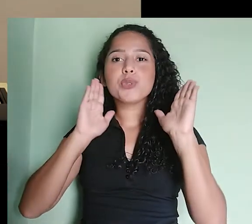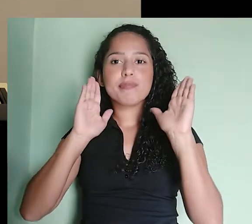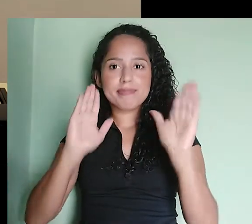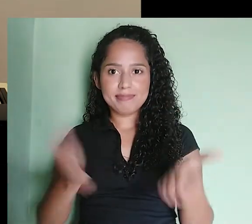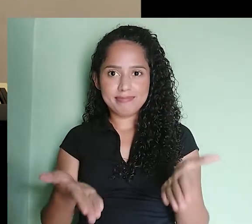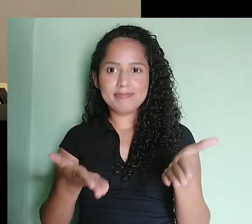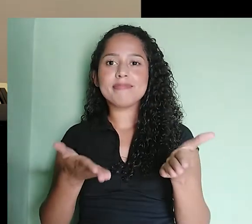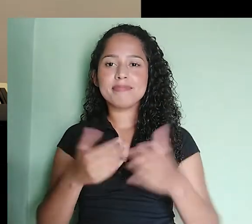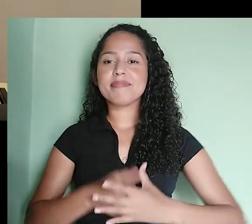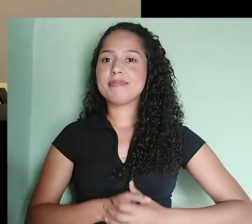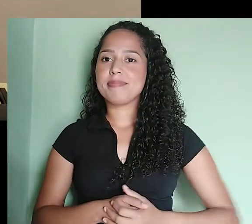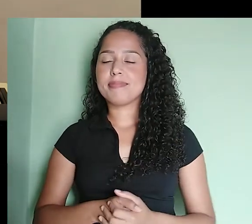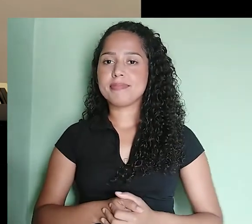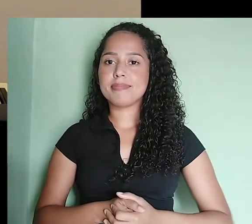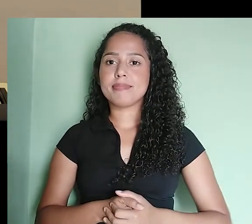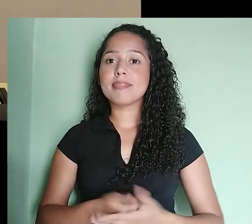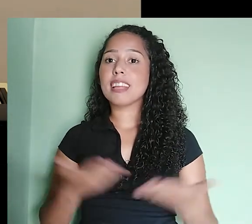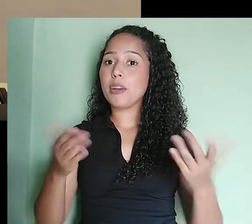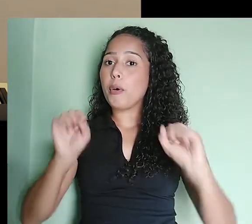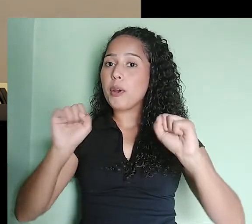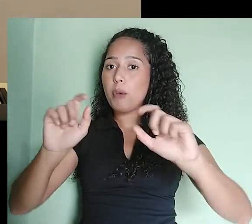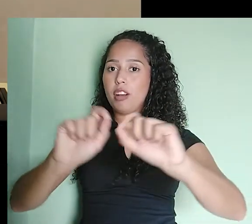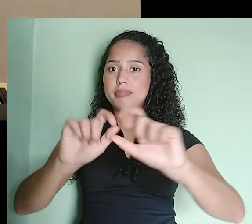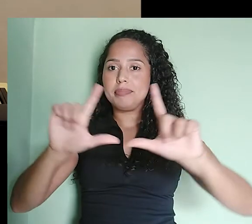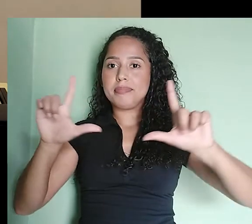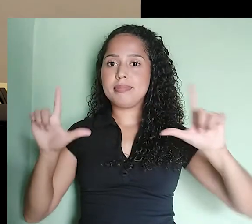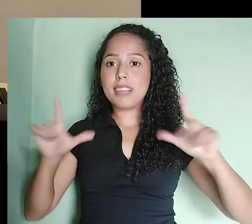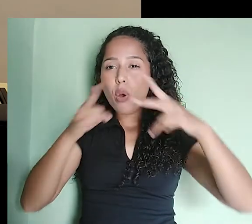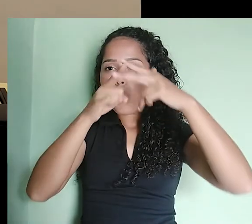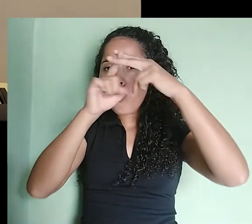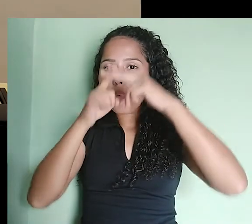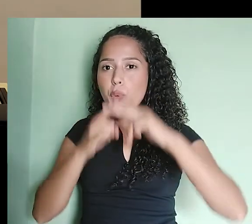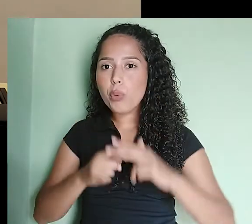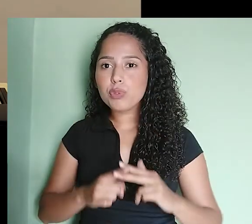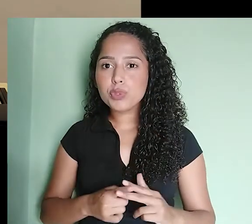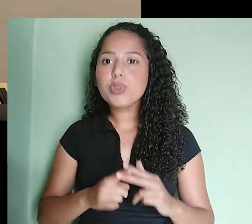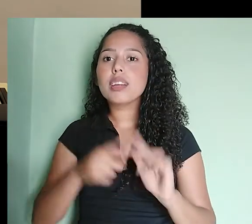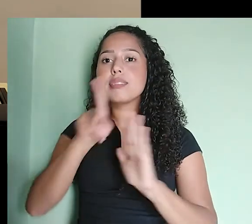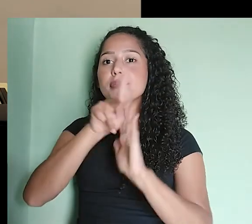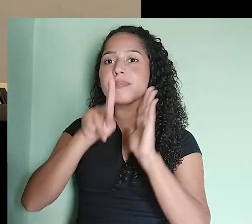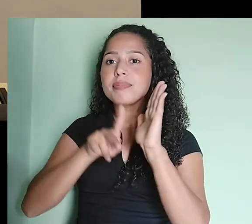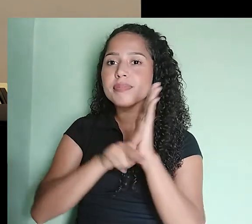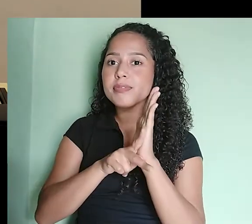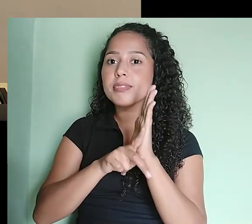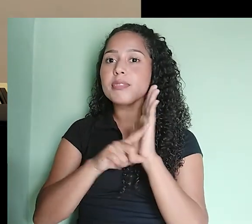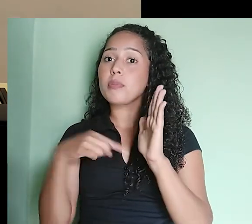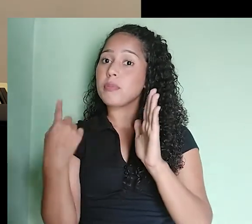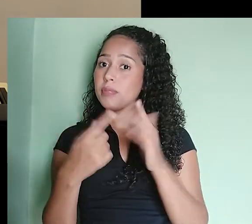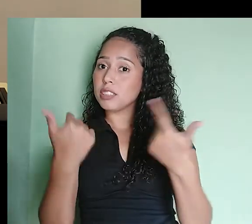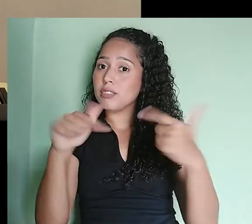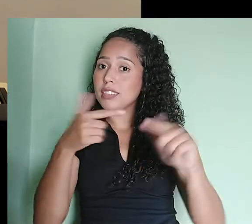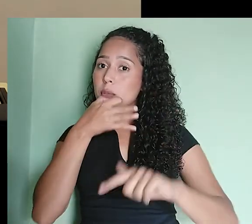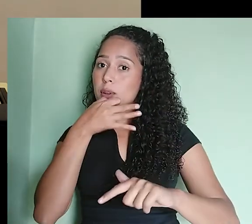nós podemos ir para a tela do nosso computador. Para fazer a configuração com o programa que nós vamos trabalhar no áudio. Vamos lá?